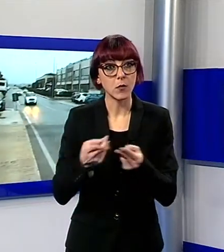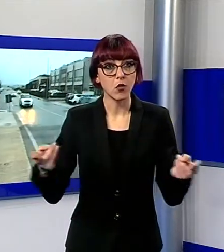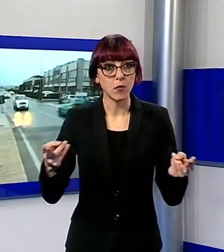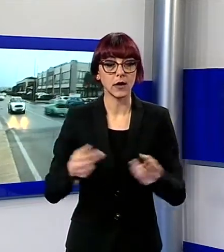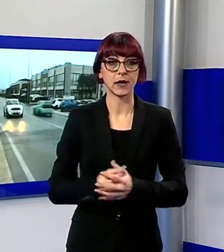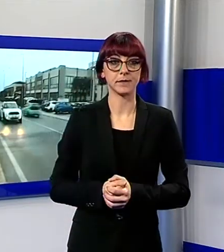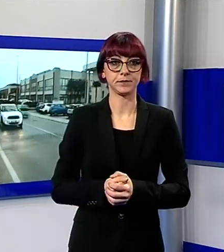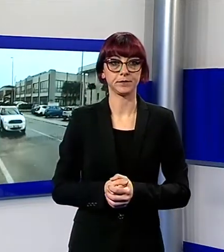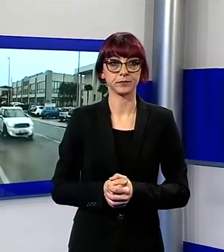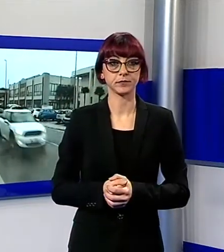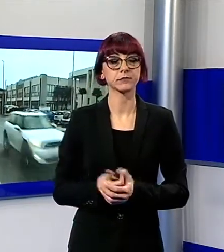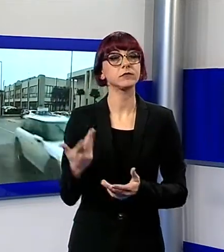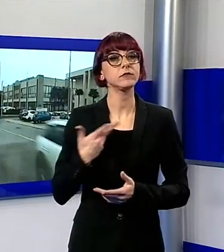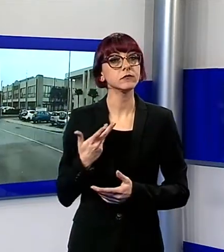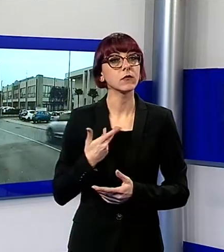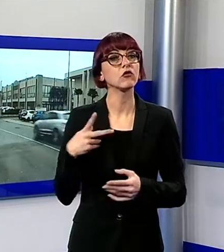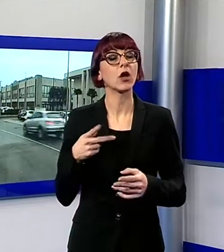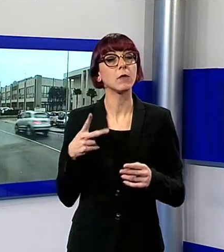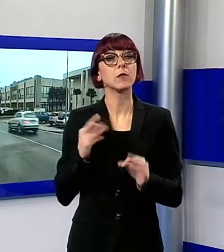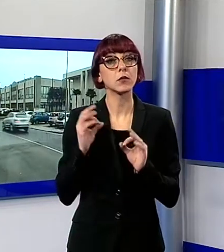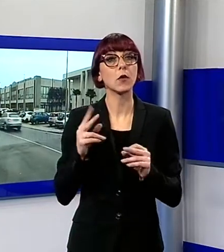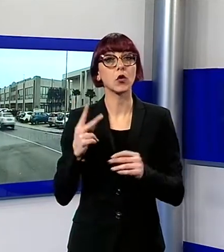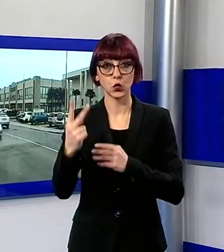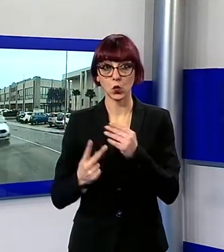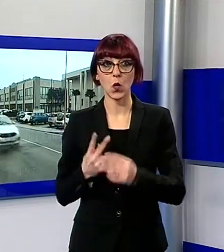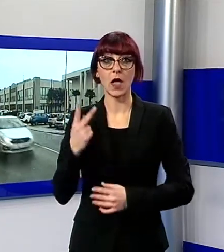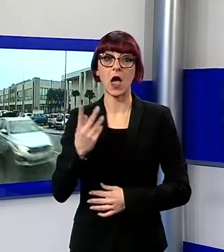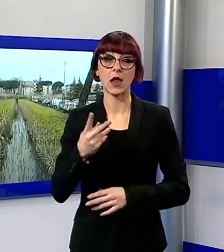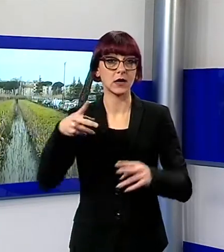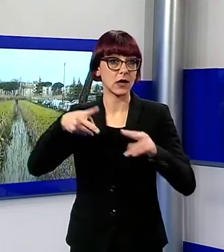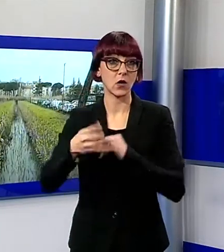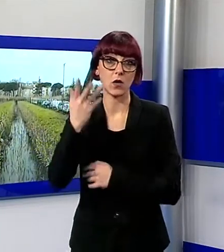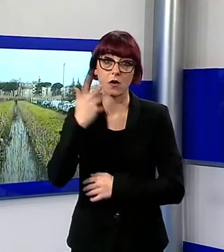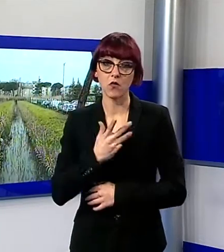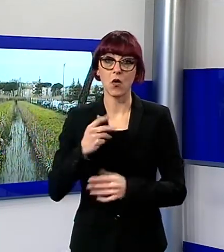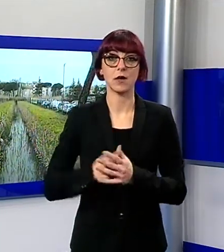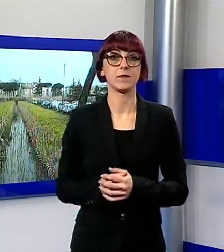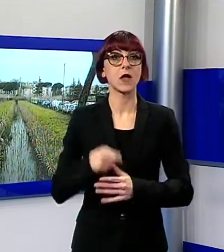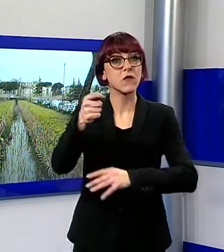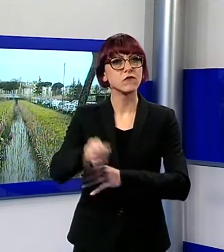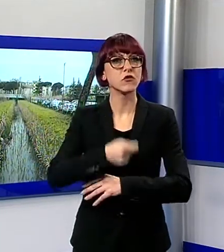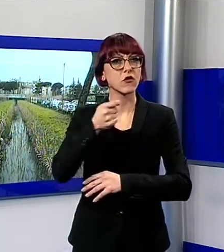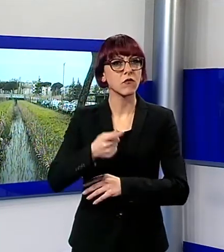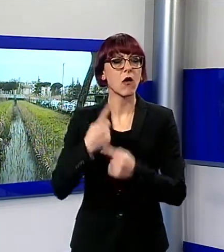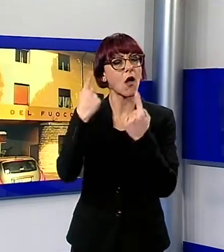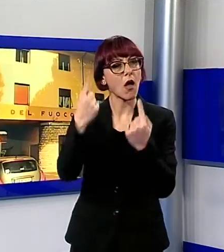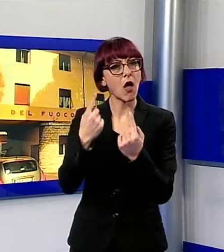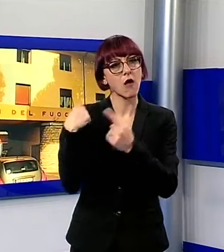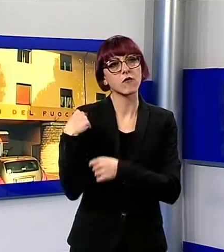Comparini e che prevede l'inaugurazione tra due anni. Un'opera molto attesa dal corpo dei Vigili del Fuoco, vista l'inadeguatezza dell'attuale